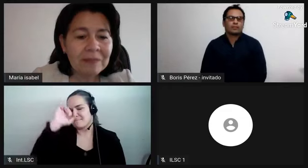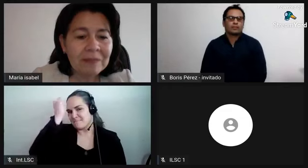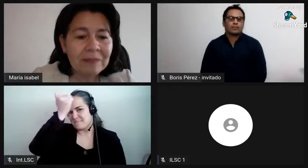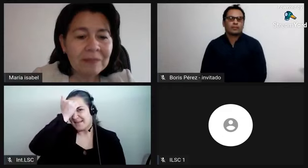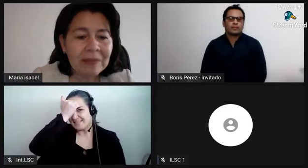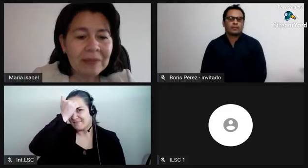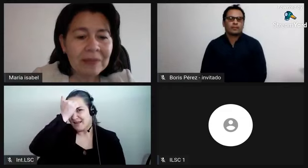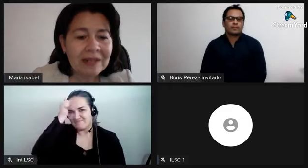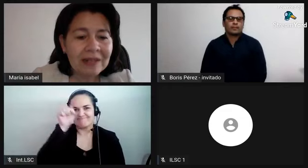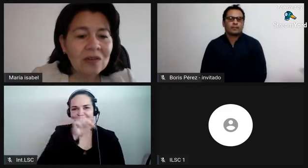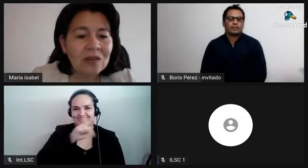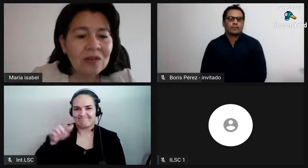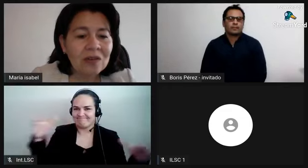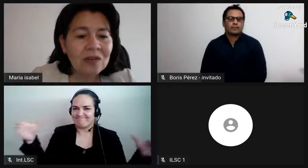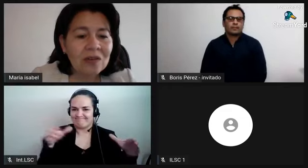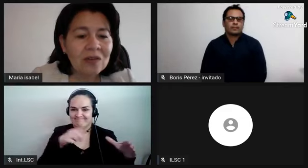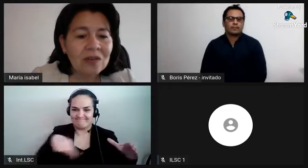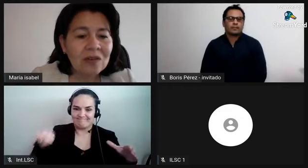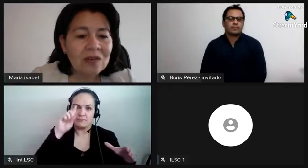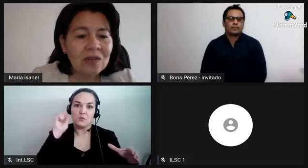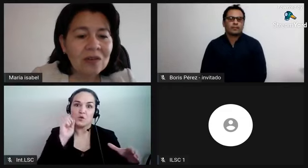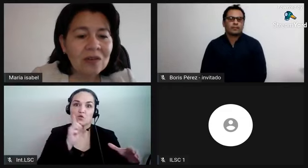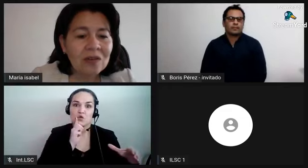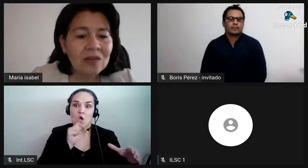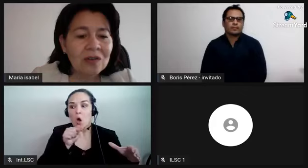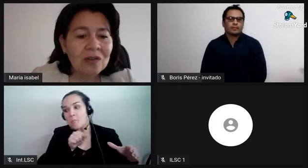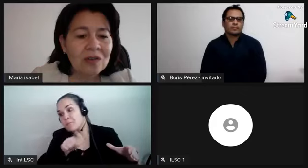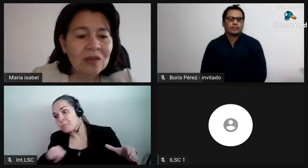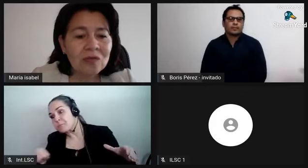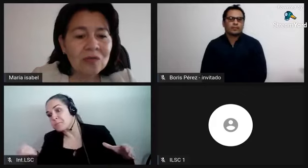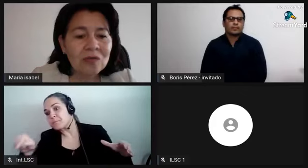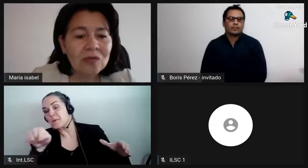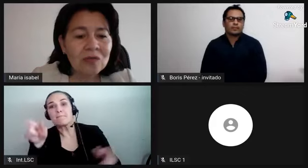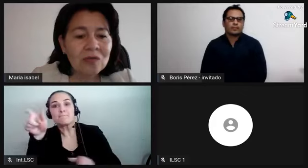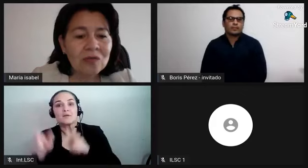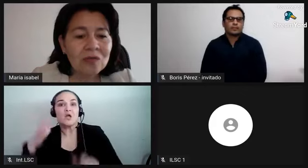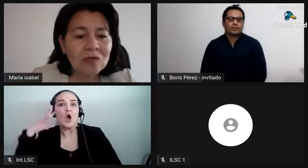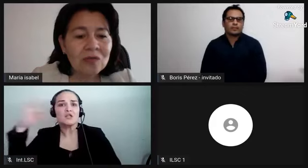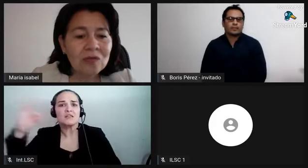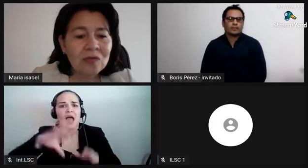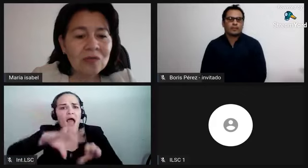ustedes si están aprendiendo lenguas señas pues seguramente